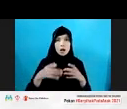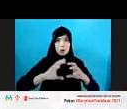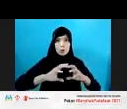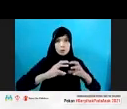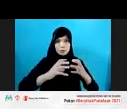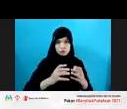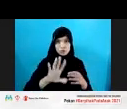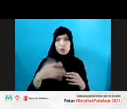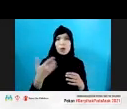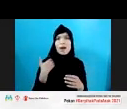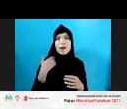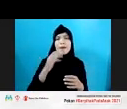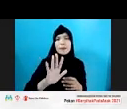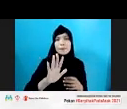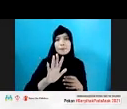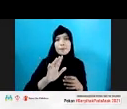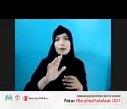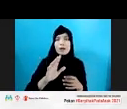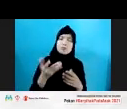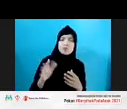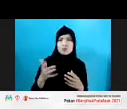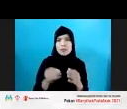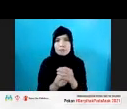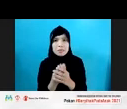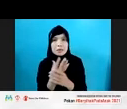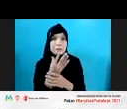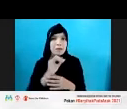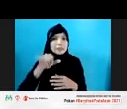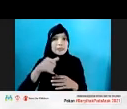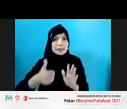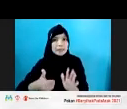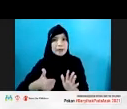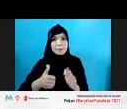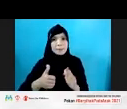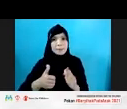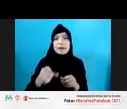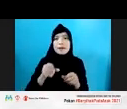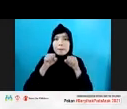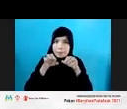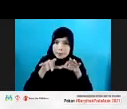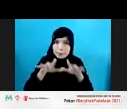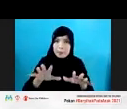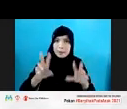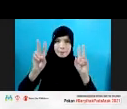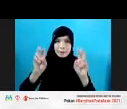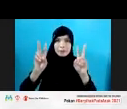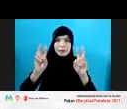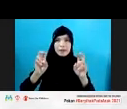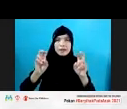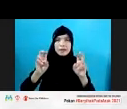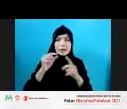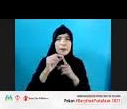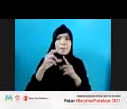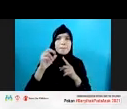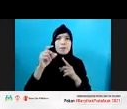lima. Mungkin nanti akan berkembang jadi enam. Ada penyebaran materi pornografi